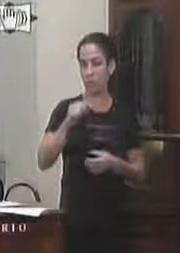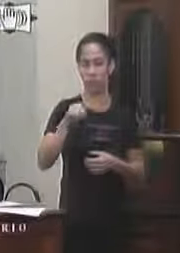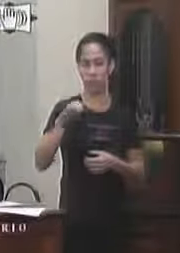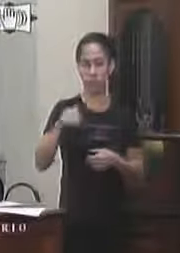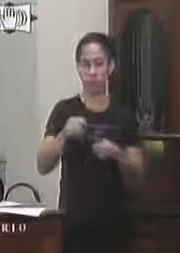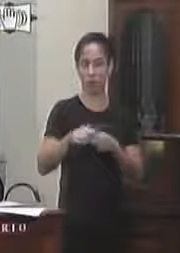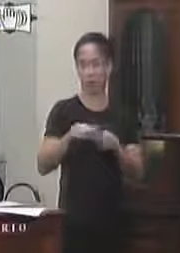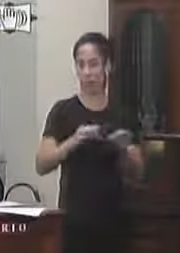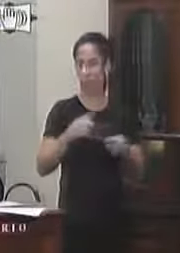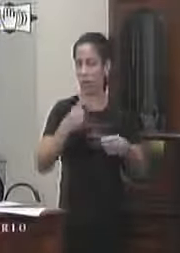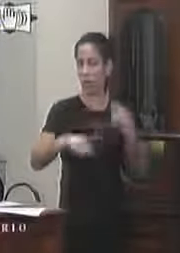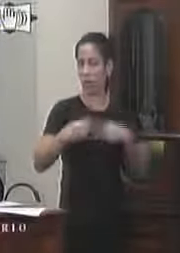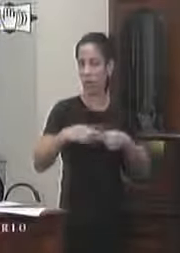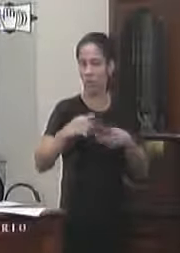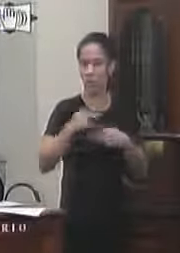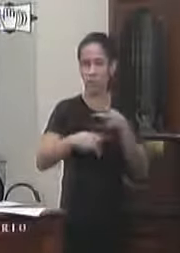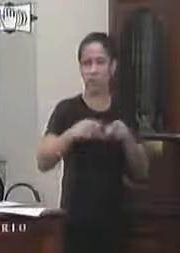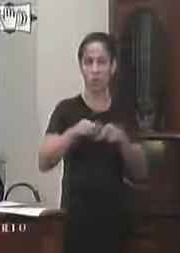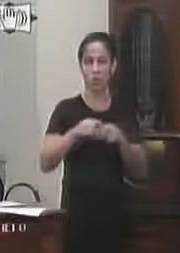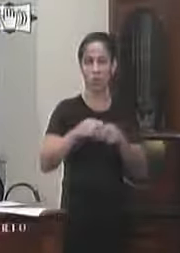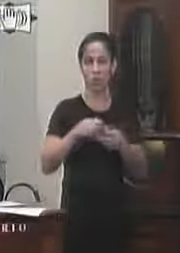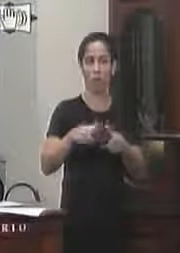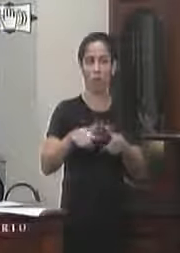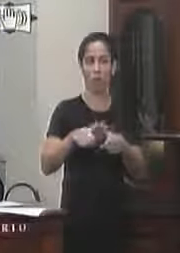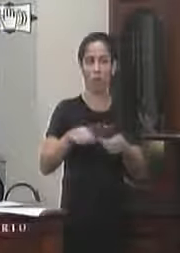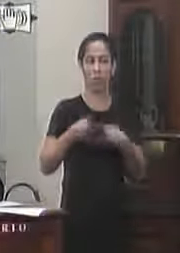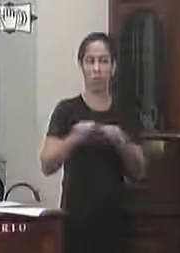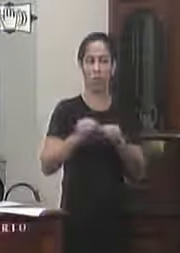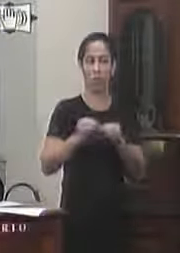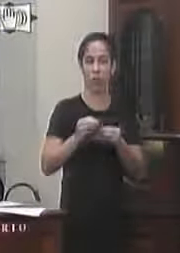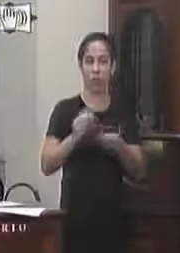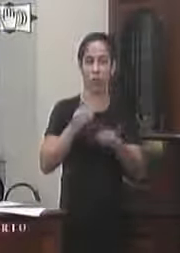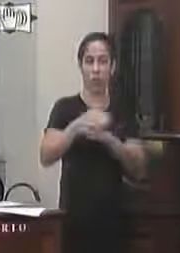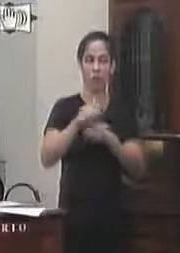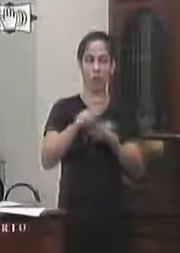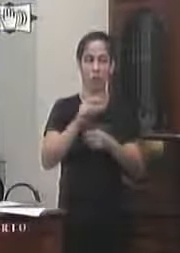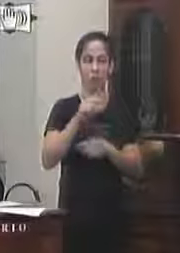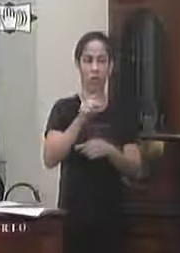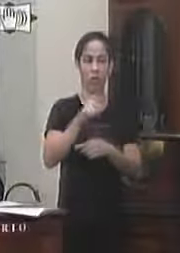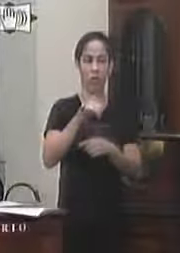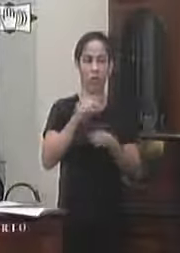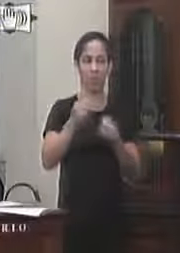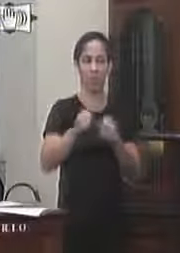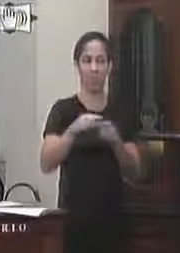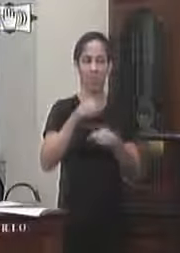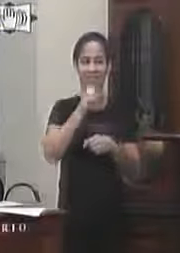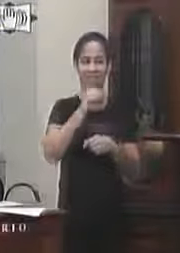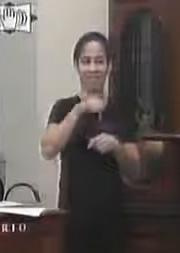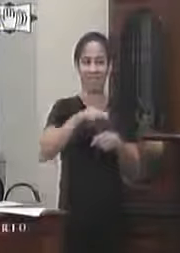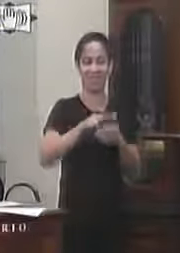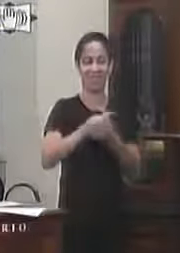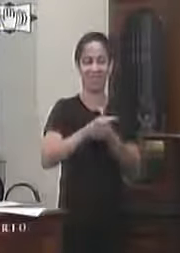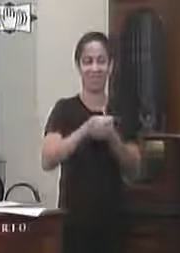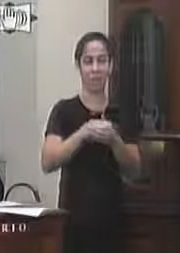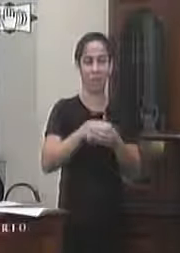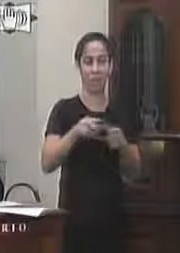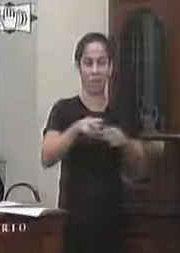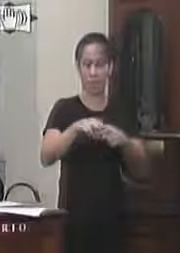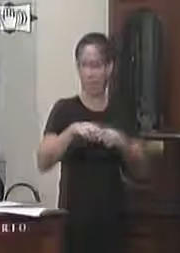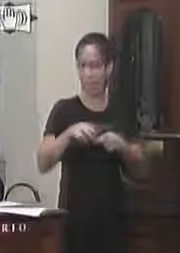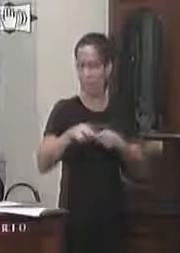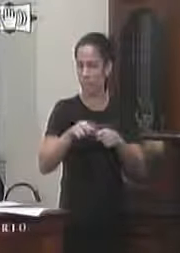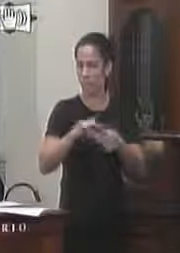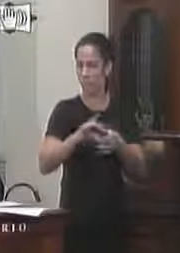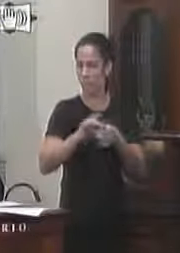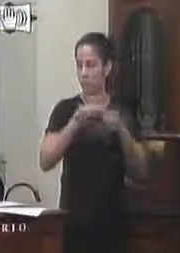prevenção e promoção da saúde no que diz respeito ao empoderamento do idoso são de grande valia para a dignidade dos idosos valencianos desta forma peço a